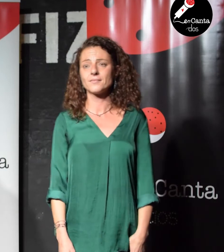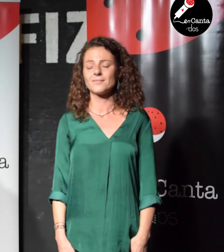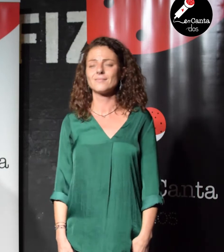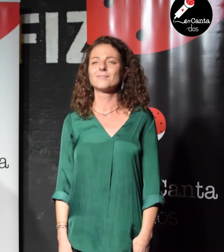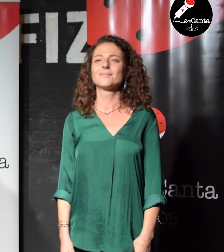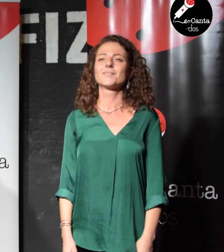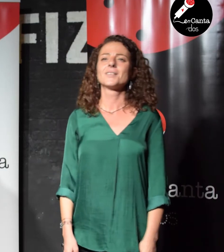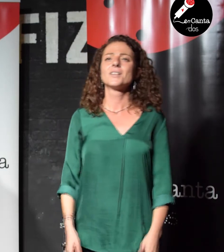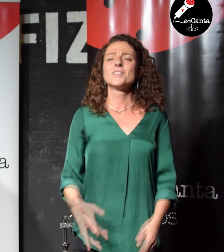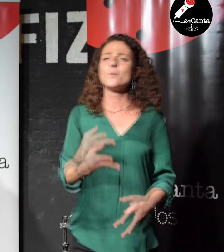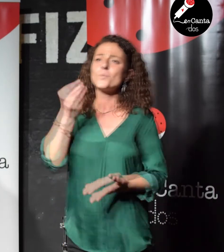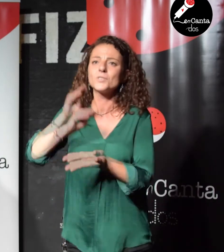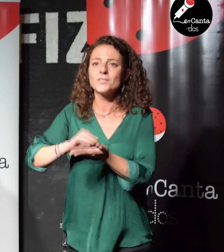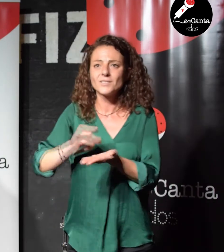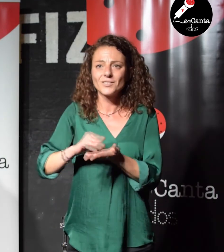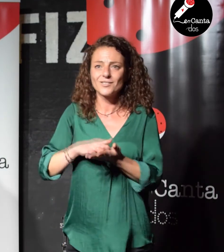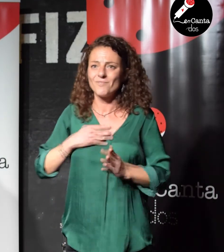¿Cuántas cosas no hacemos por miedo?